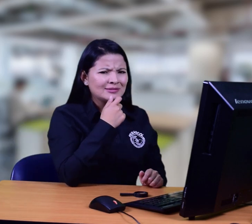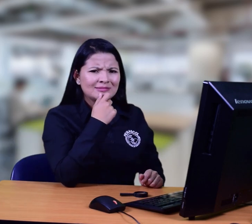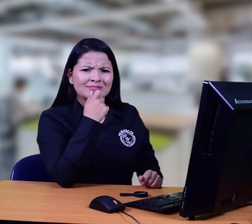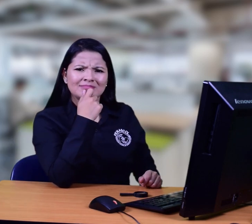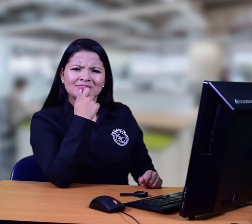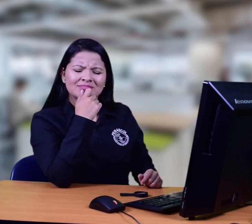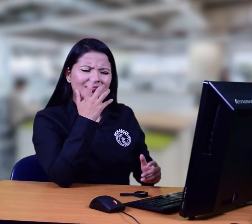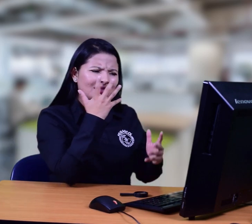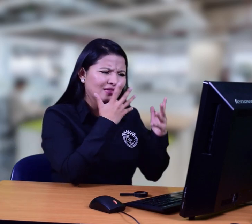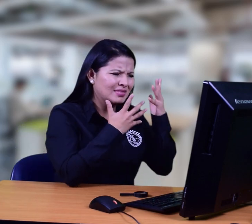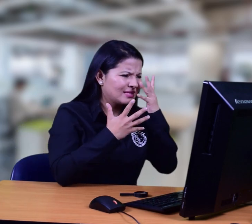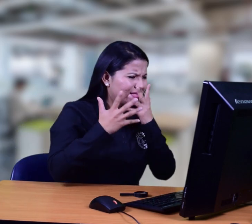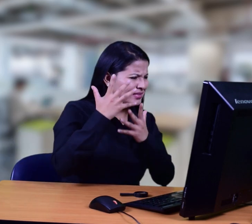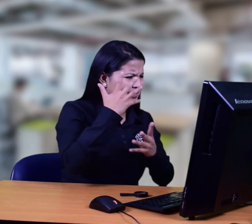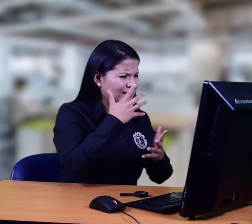es una organización sin ánimo de lucro?